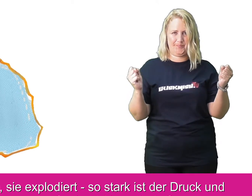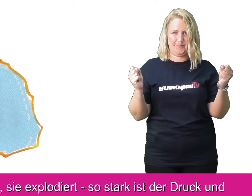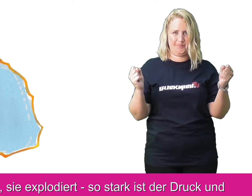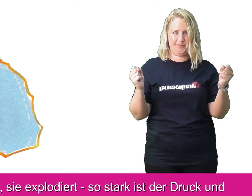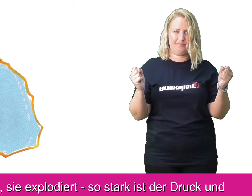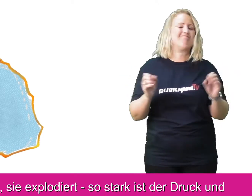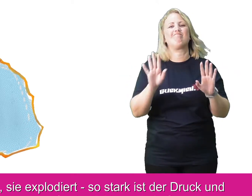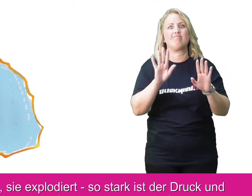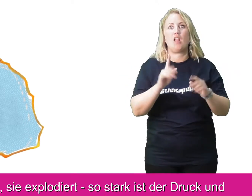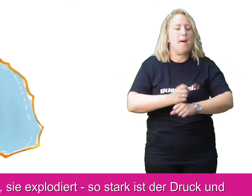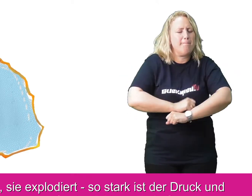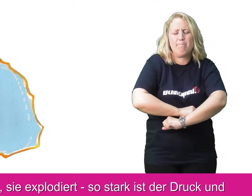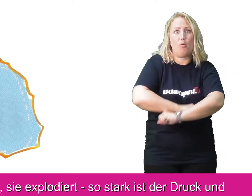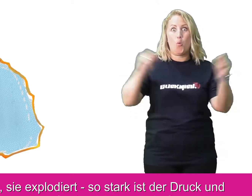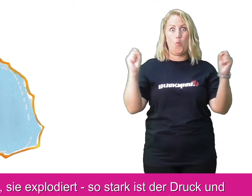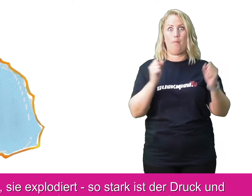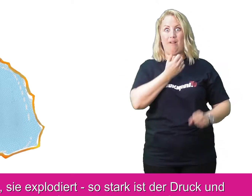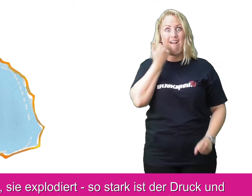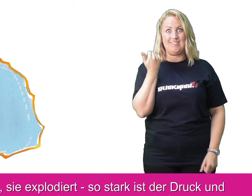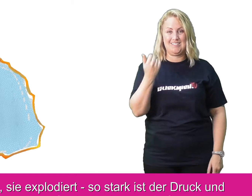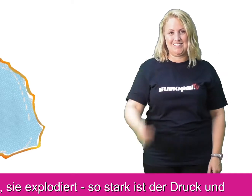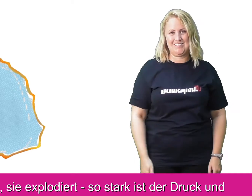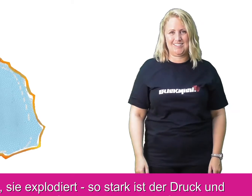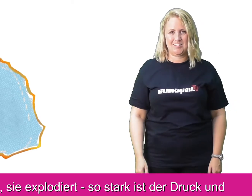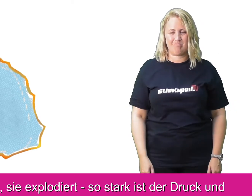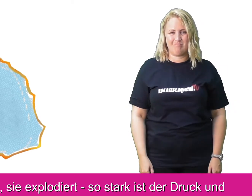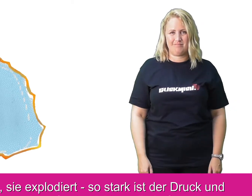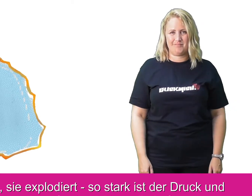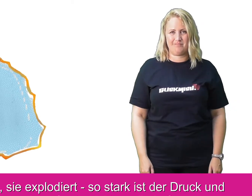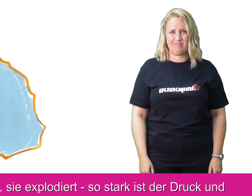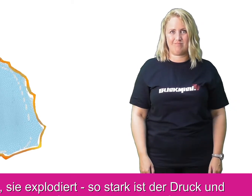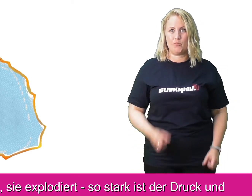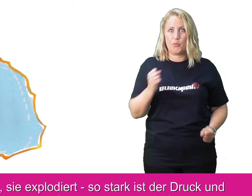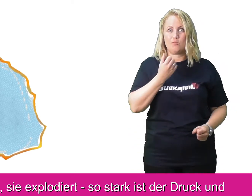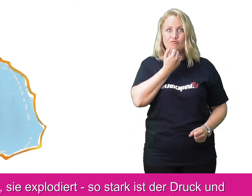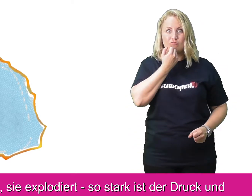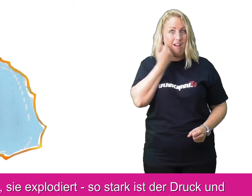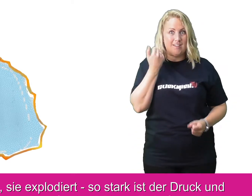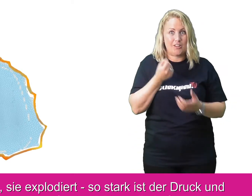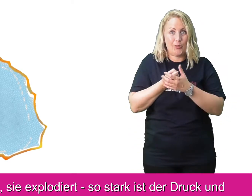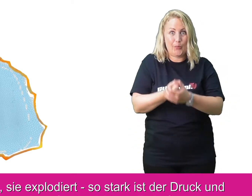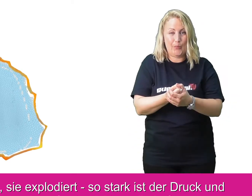Nein, sie explodiert. So stark ist der Druck und der Wasserdampf entweicht an die Luft.